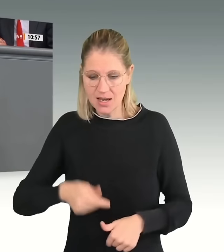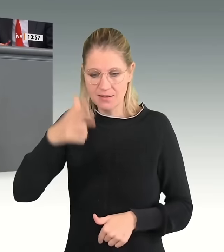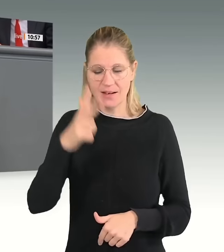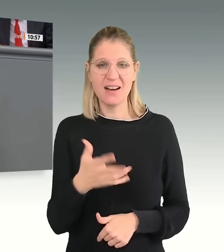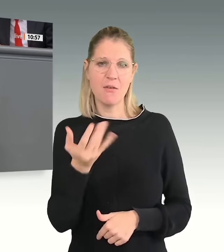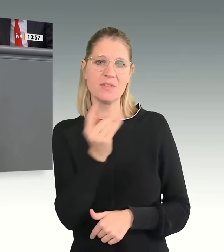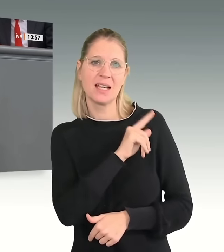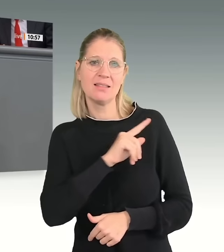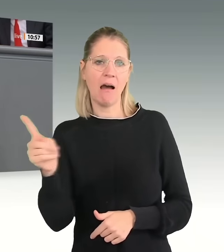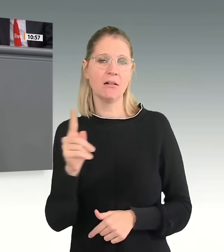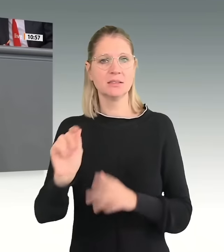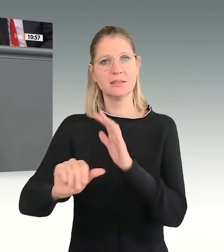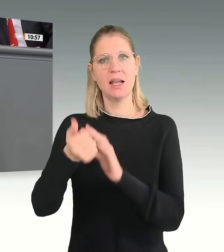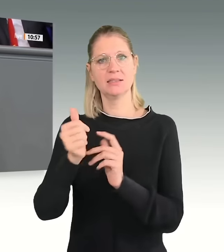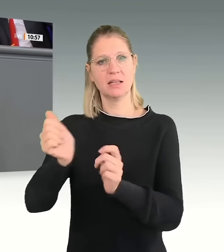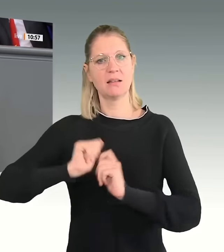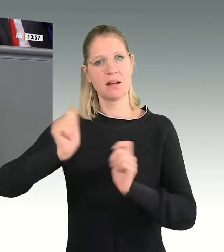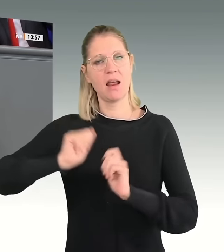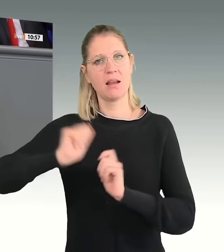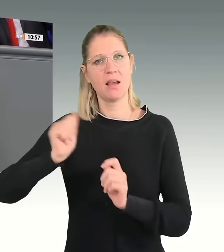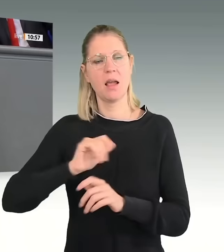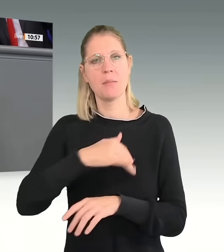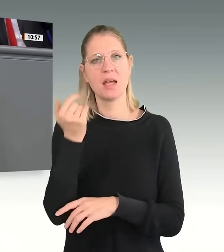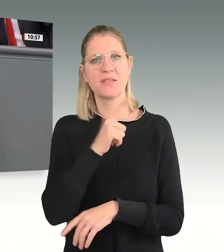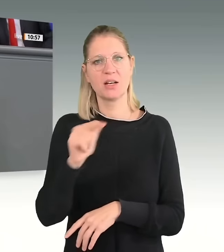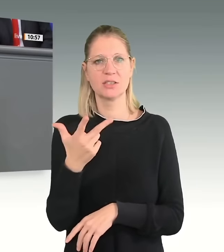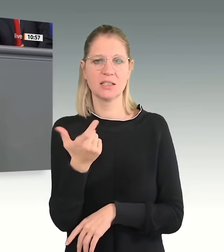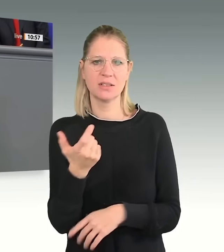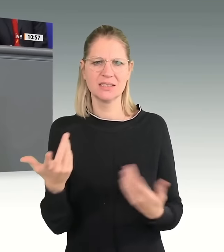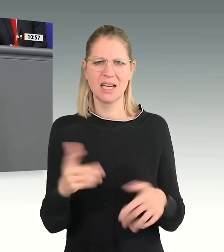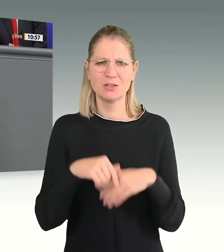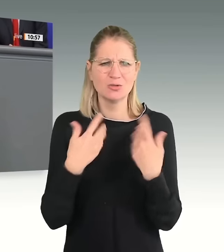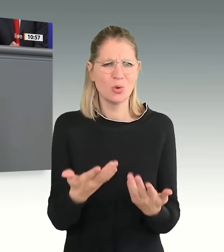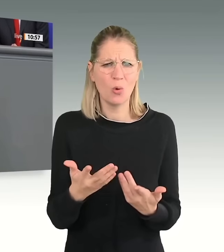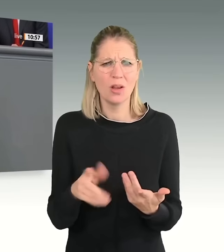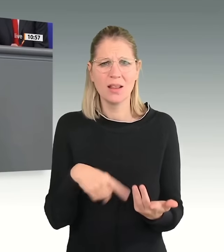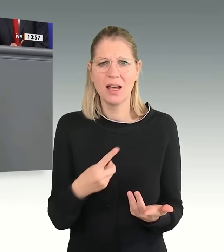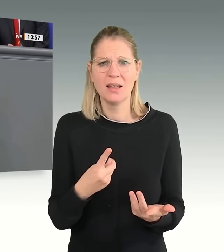man Wahlen verliert, wenn man so die Realität verleugnet, wie Sie es im Moment tun.